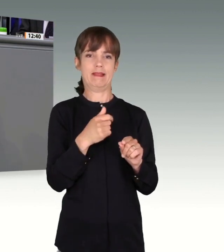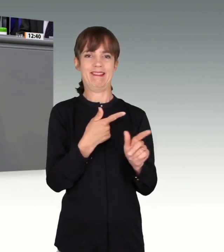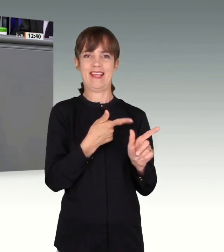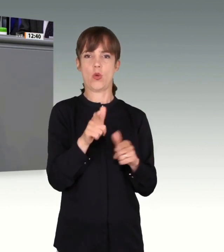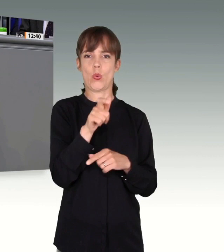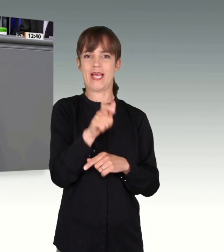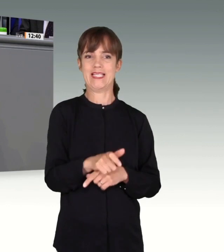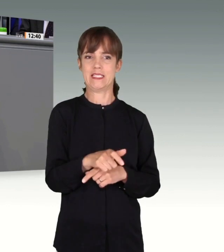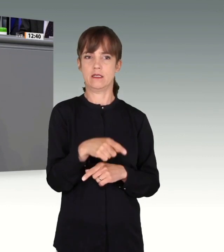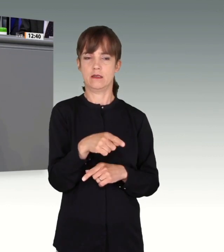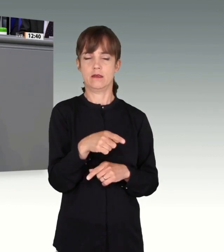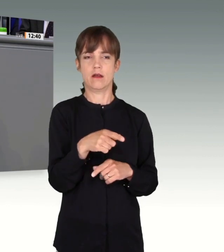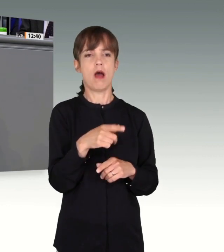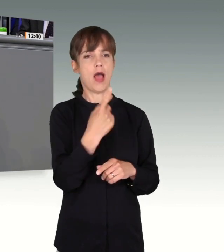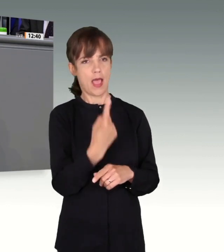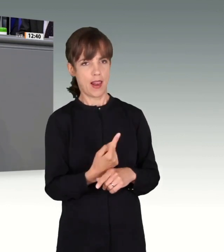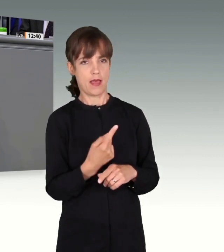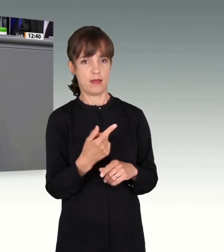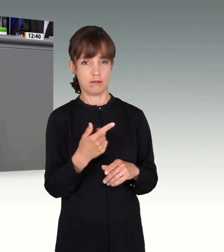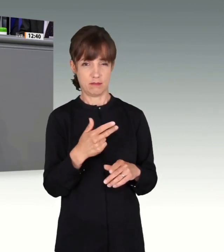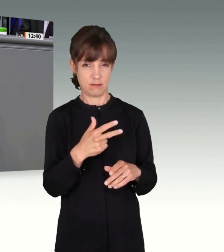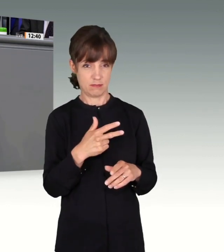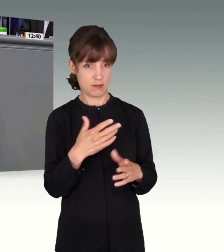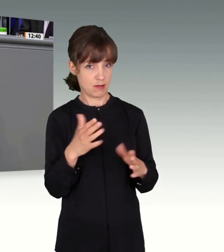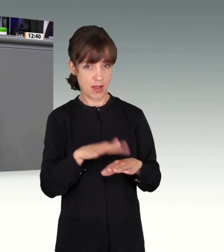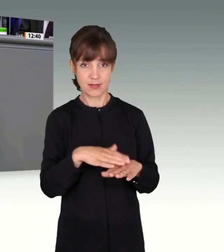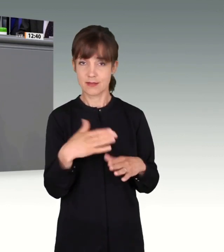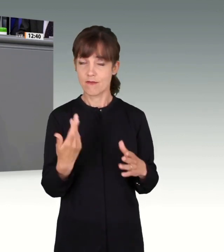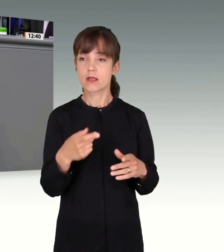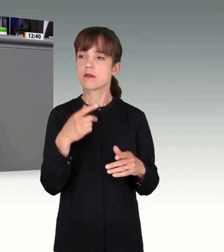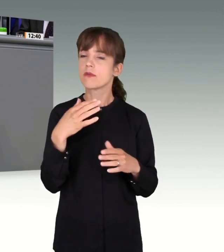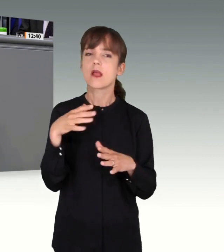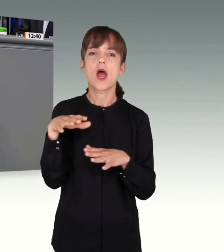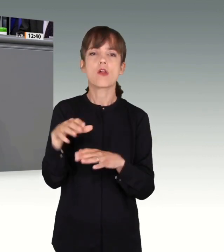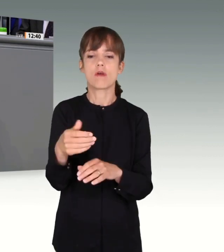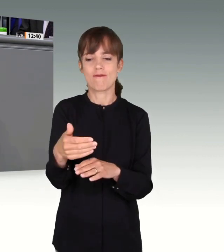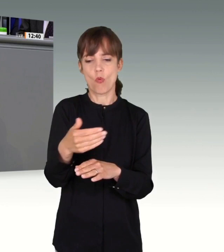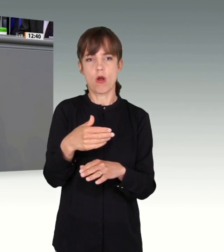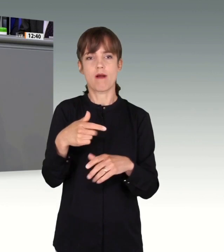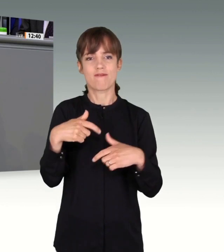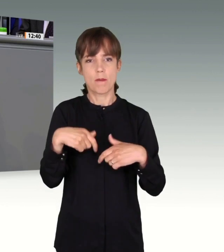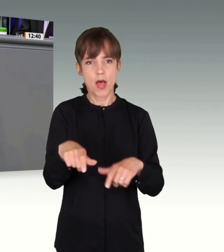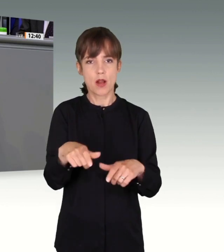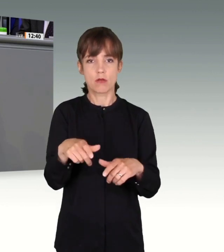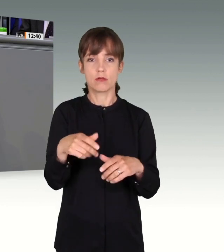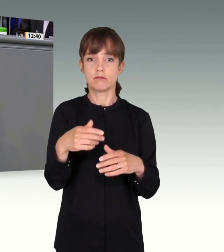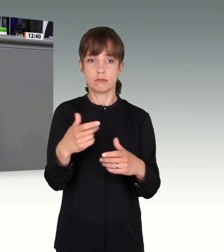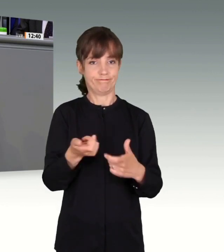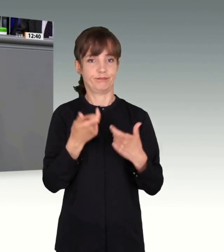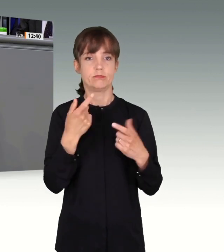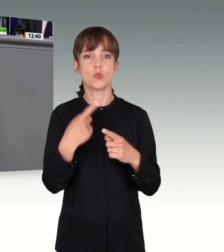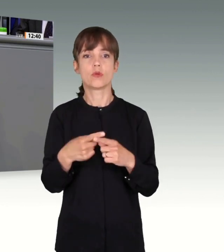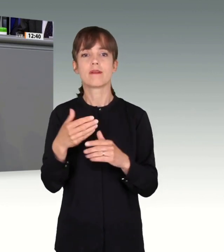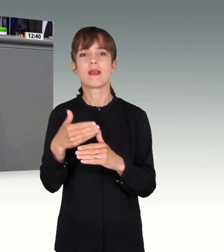gefährdet im Vorfeld des Anschlags dessen Verhinderung und im Nachgang die vollständige und